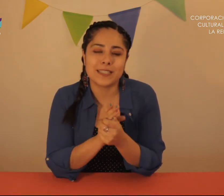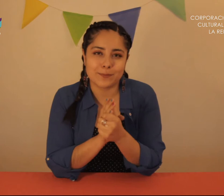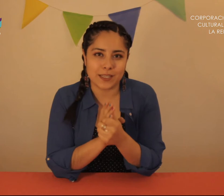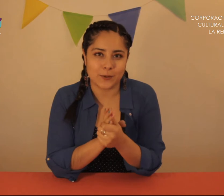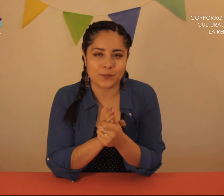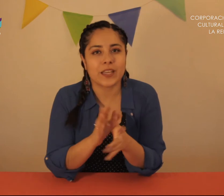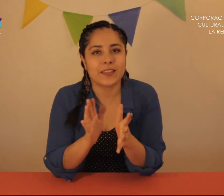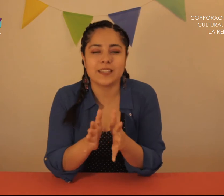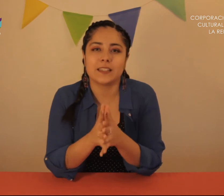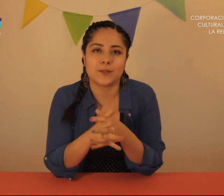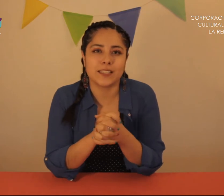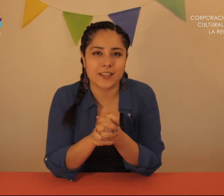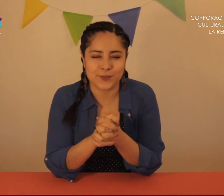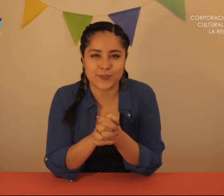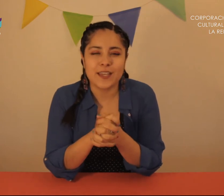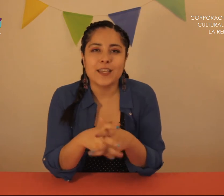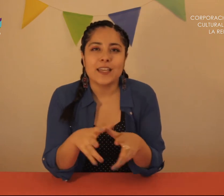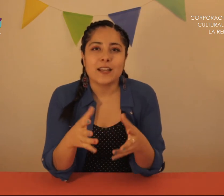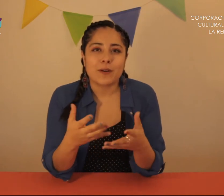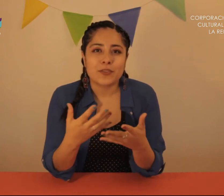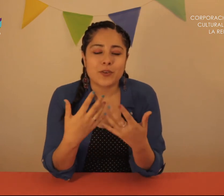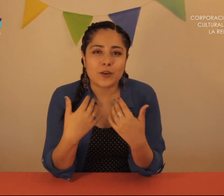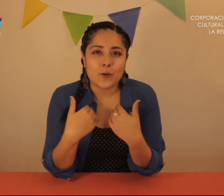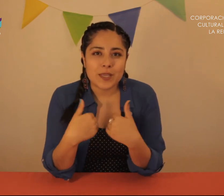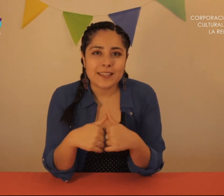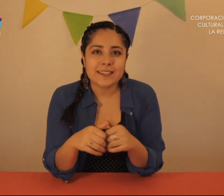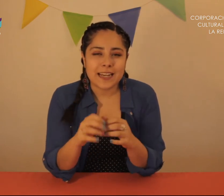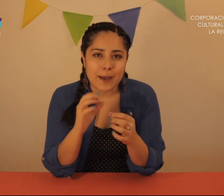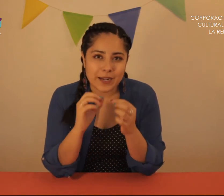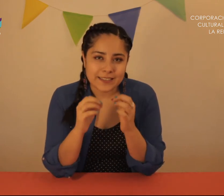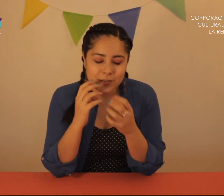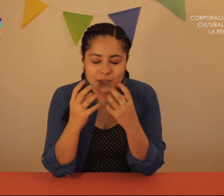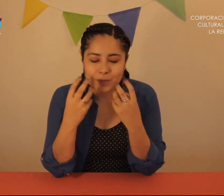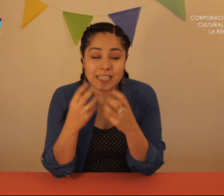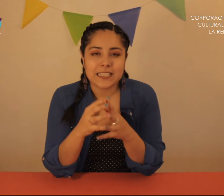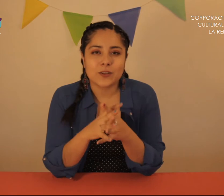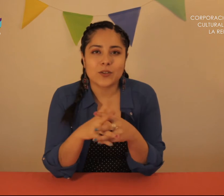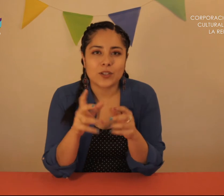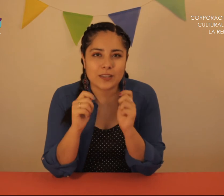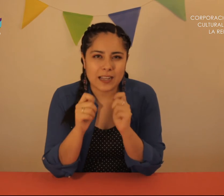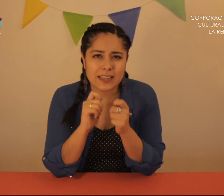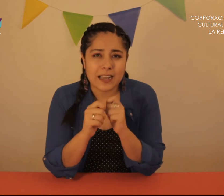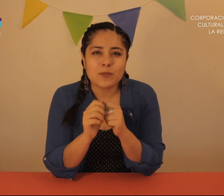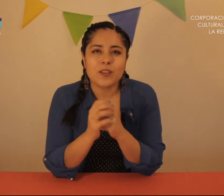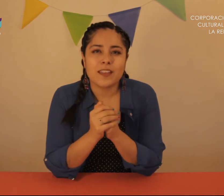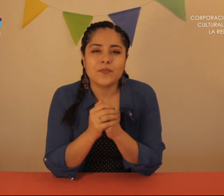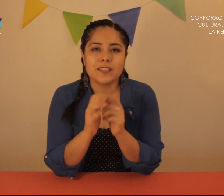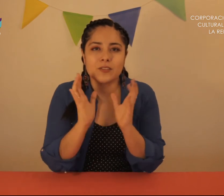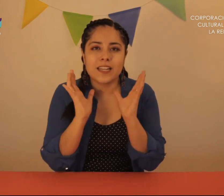septiembre Es decir, hasta sus siete años Cuando comienzan a aparecer o termina el desarrollo del cambio de dientes Toda la